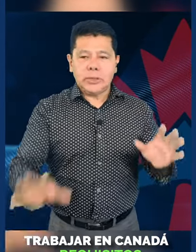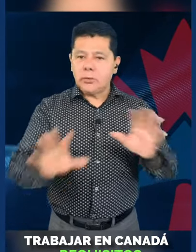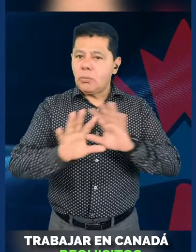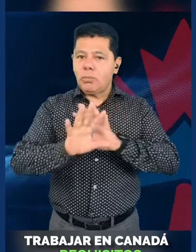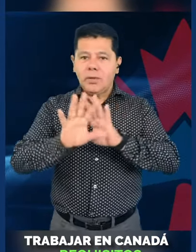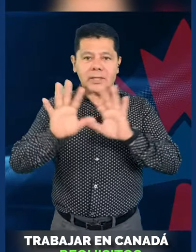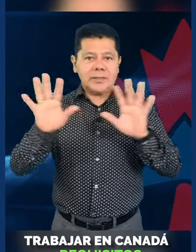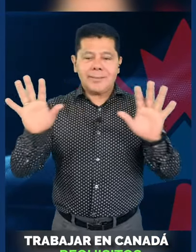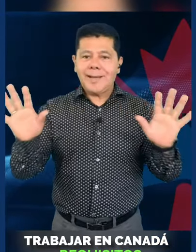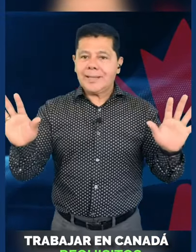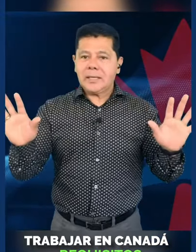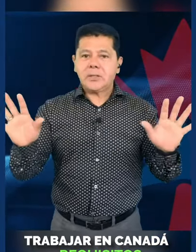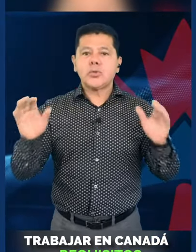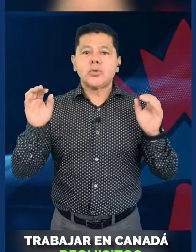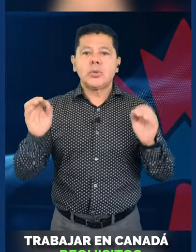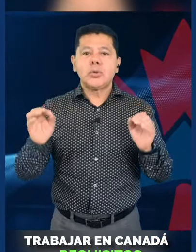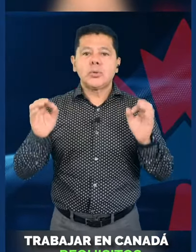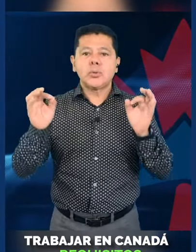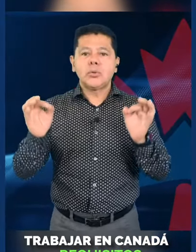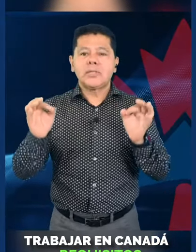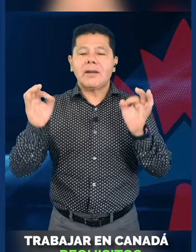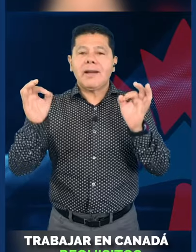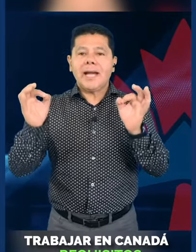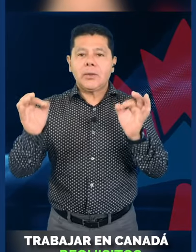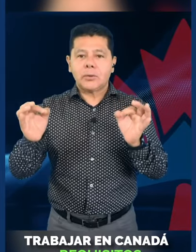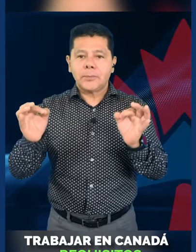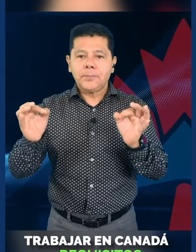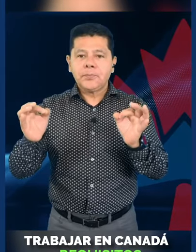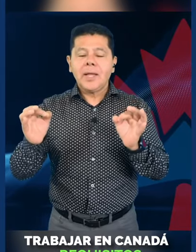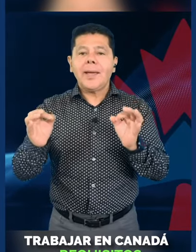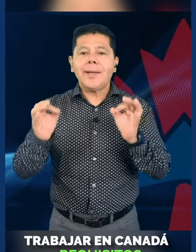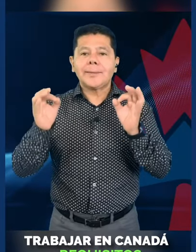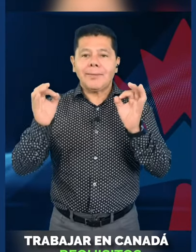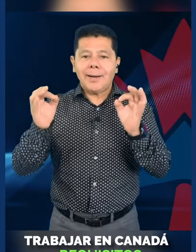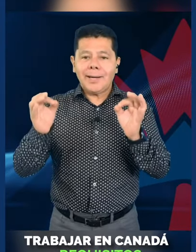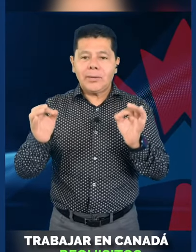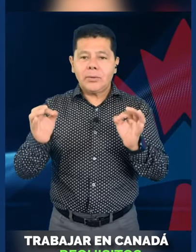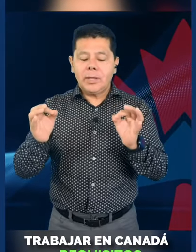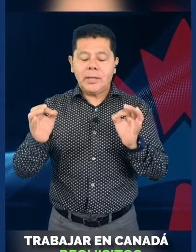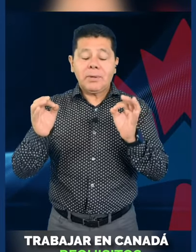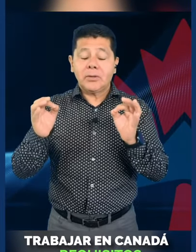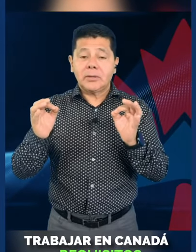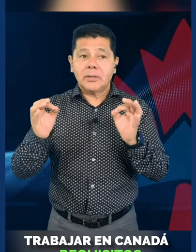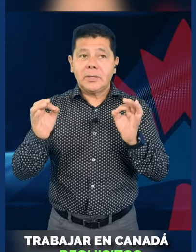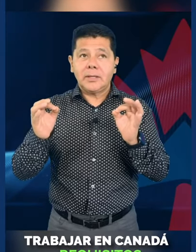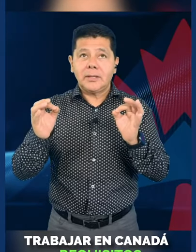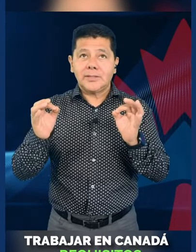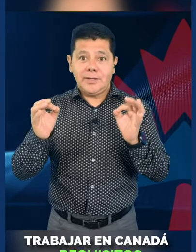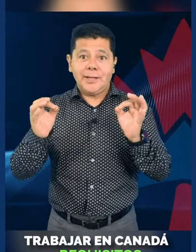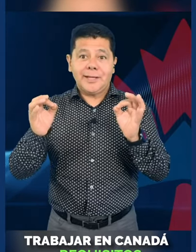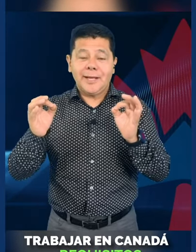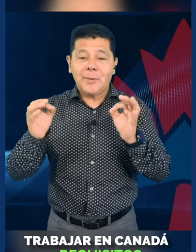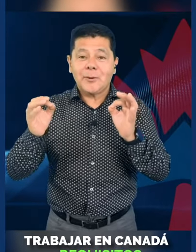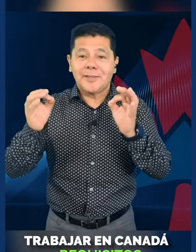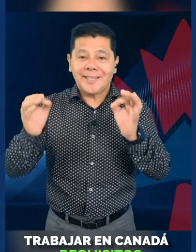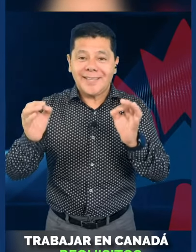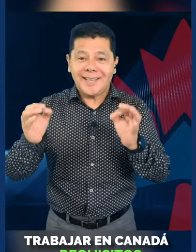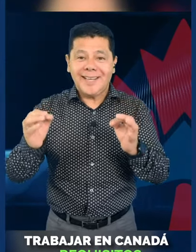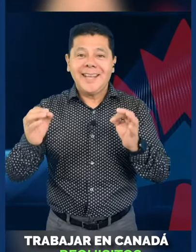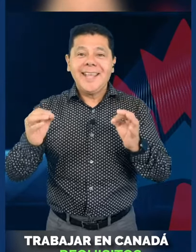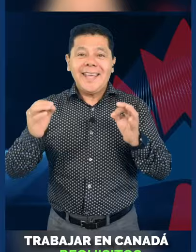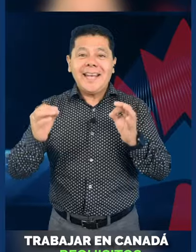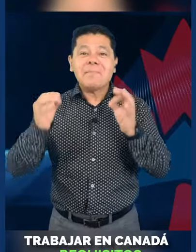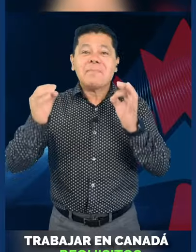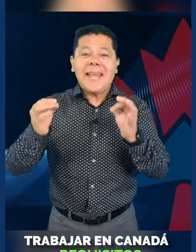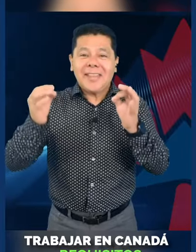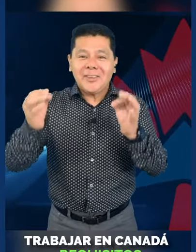LMIA usted no puede hacer nada, solo su trabajador, el trabajador, perdón, sí, el que lo va a